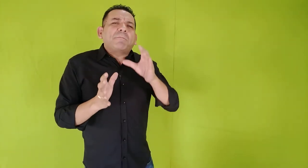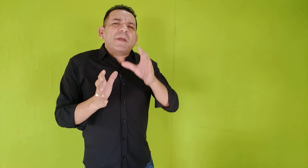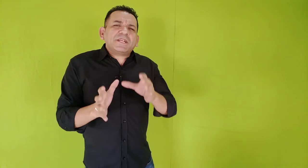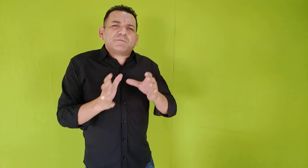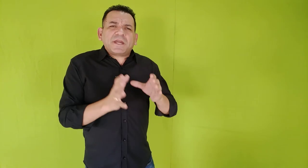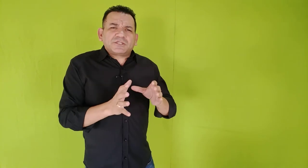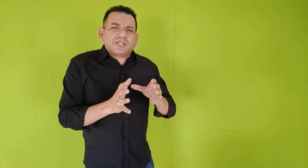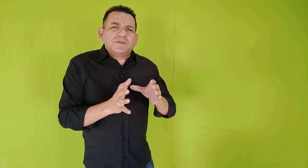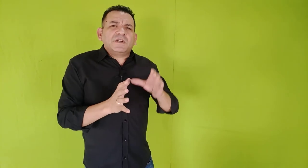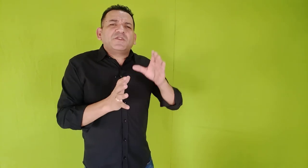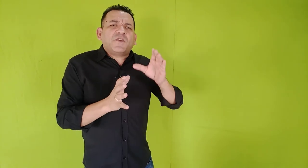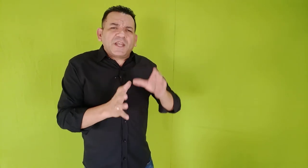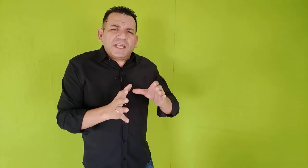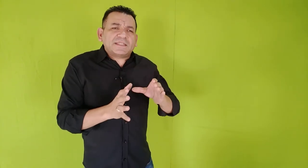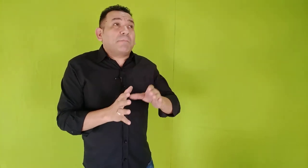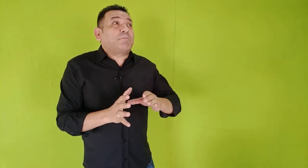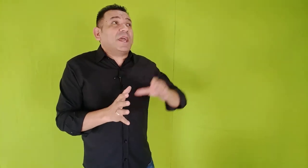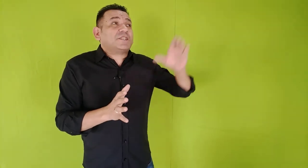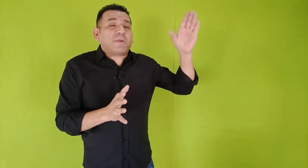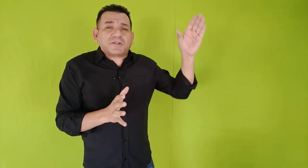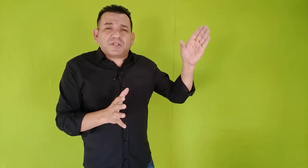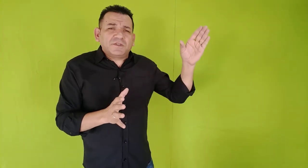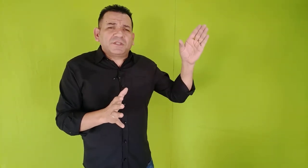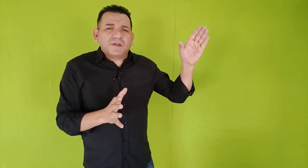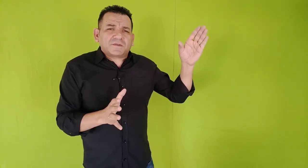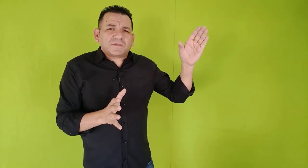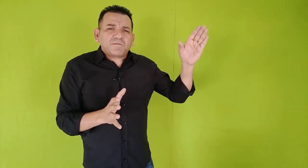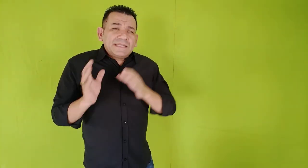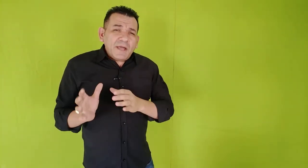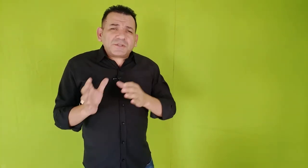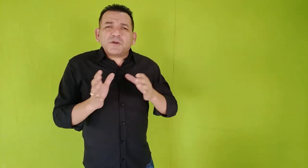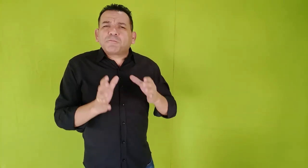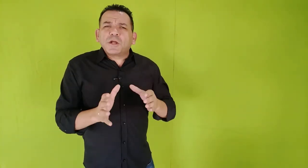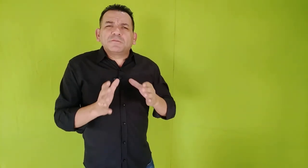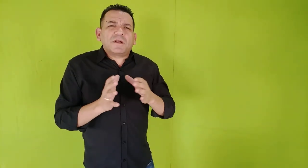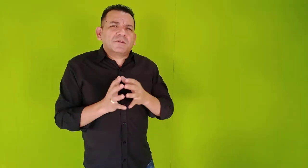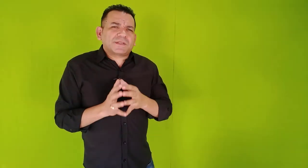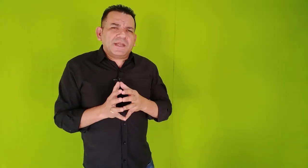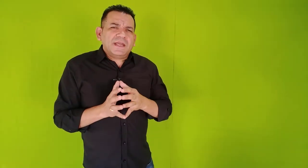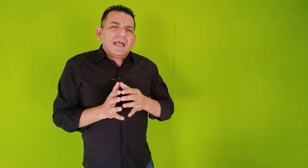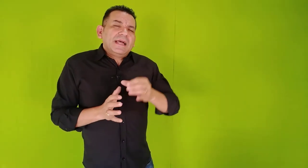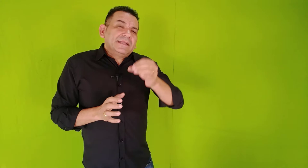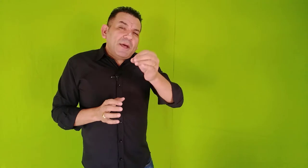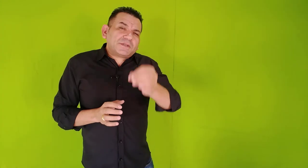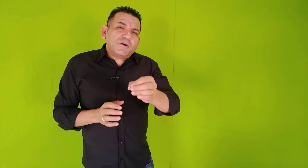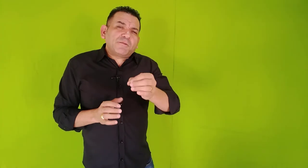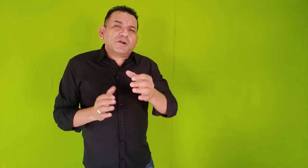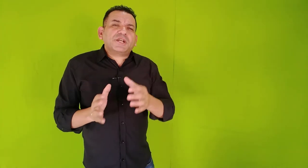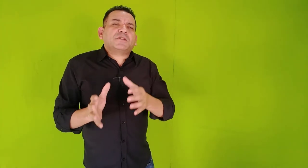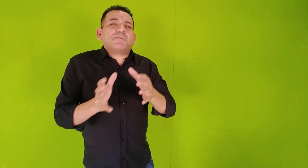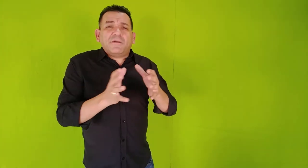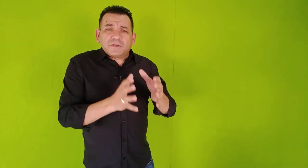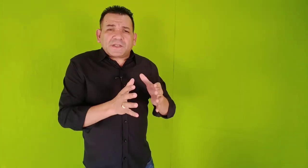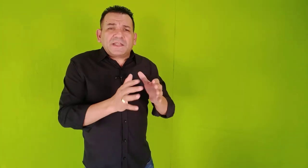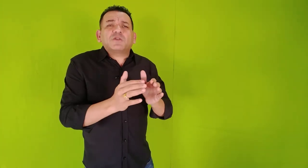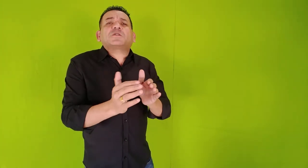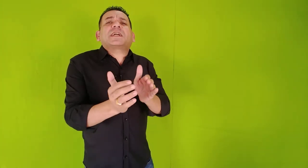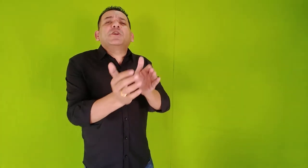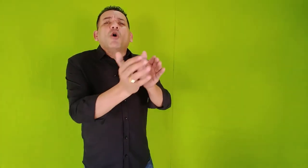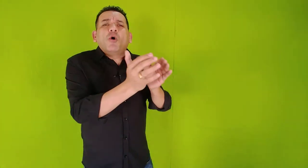perspectiva diferente da perspectiva de Deus. Deus tem um plano para você, Deus tem um projeto para você, Deus criou,